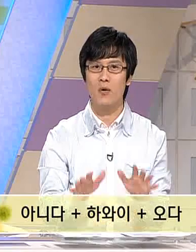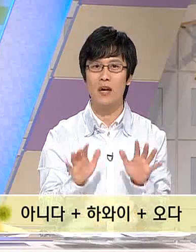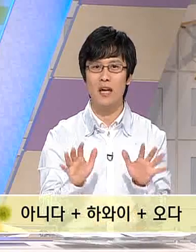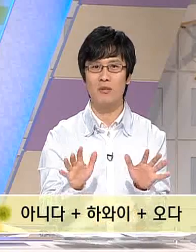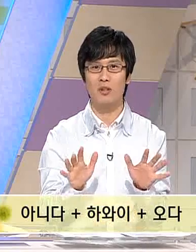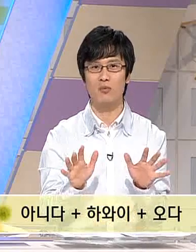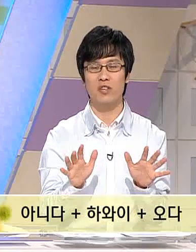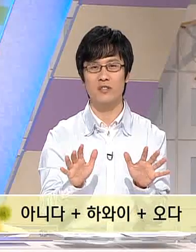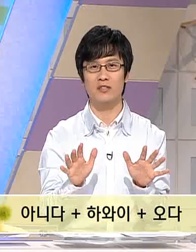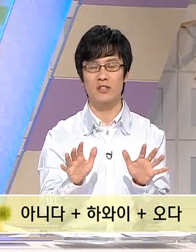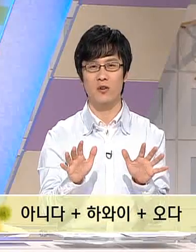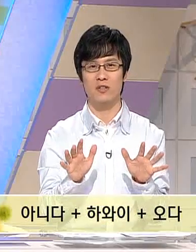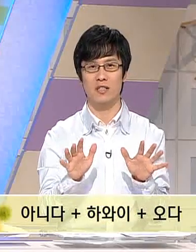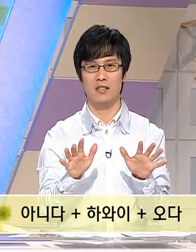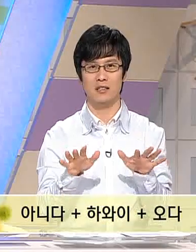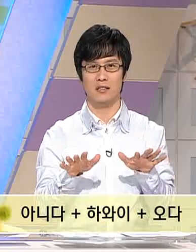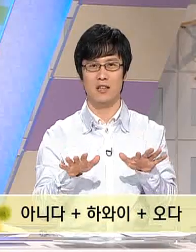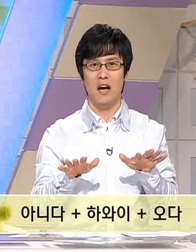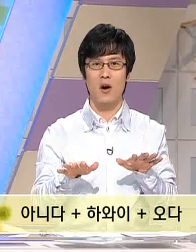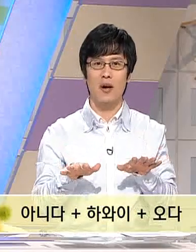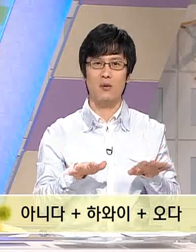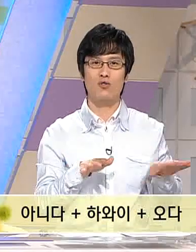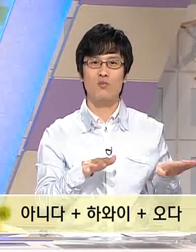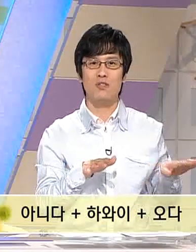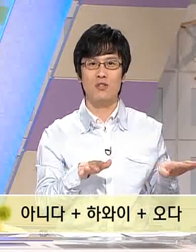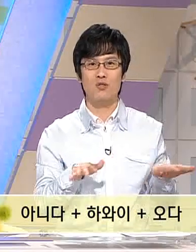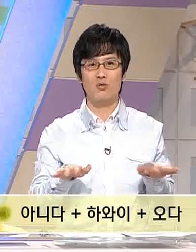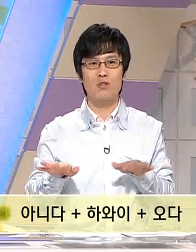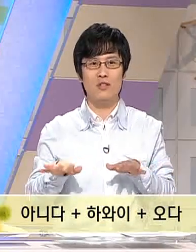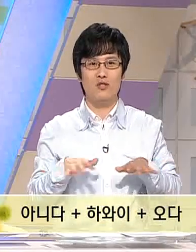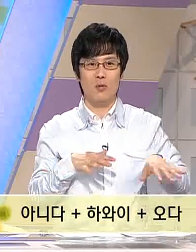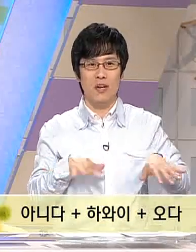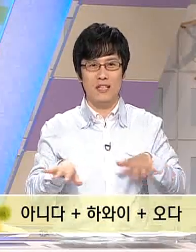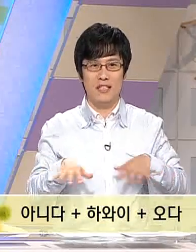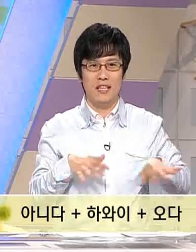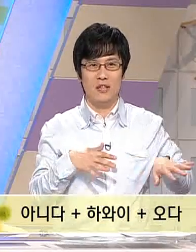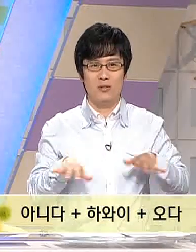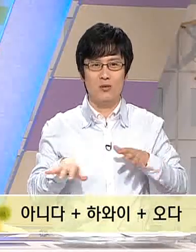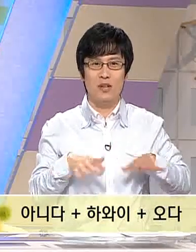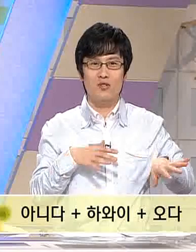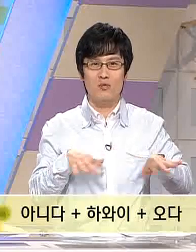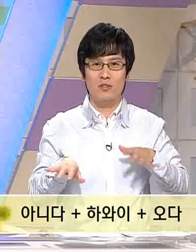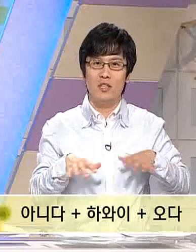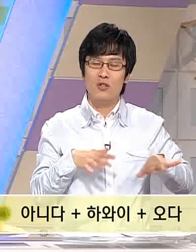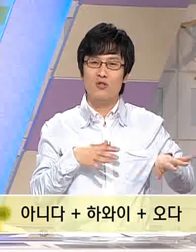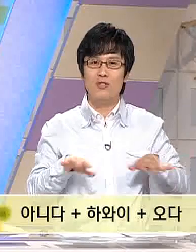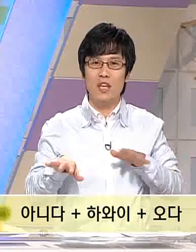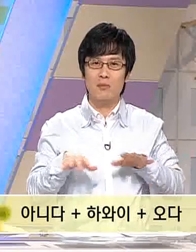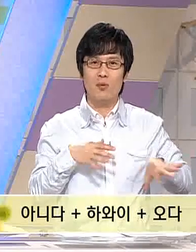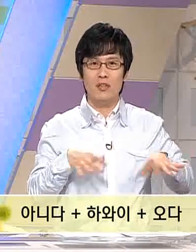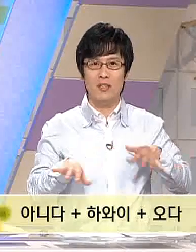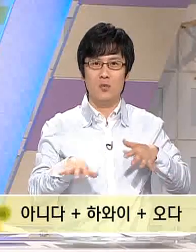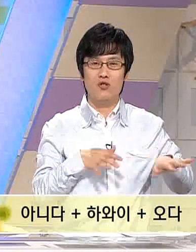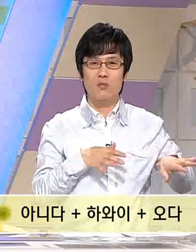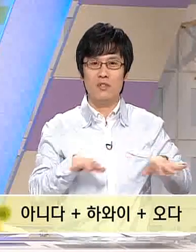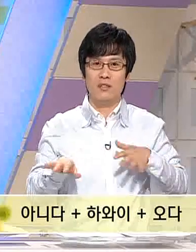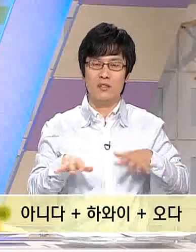하와이 하면 여러분들이 연상되는 것이 그 하와이 원주민들이 추는 훌라춤 모양이잖아요. 그 훌라춤을 출 때 입고 있는 원주민들